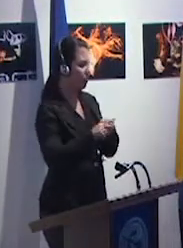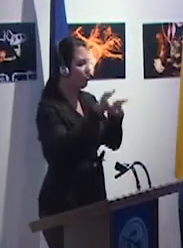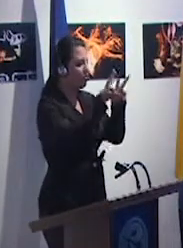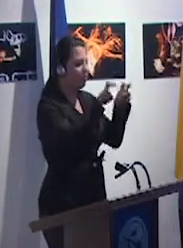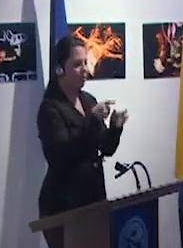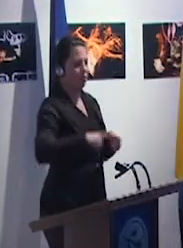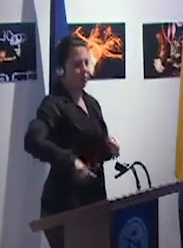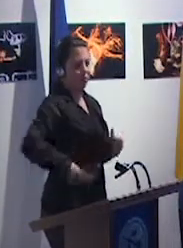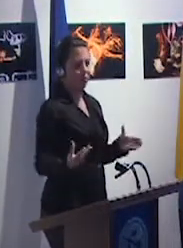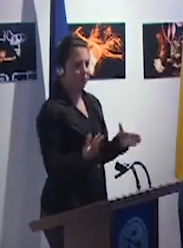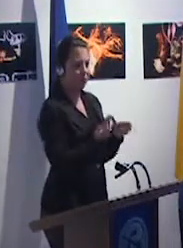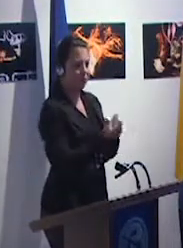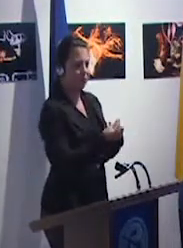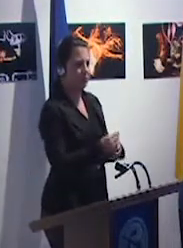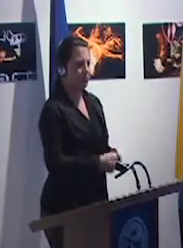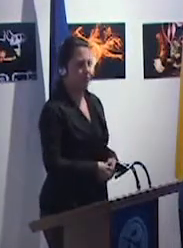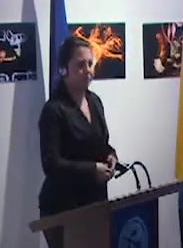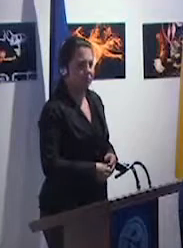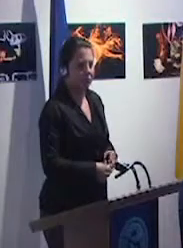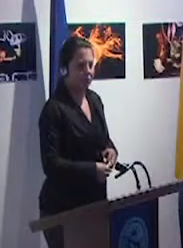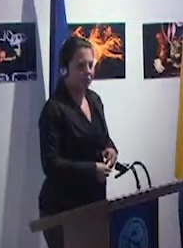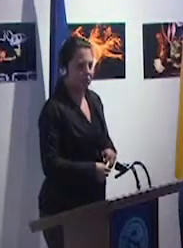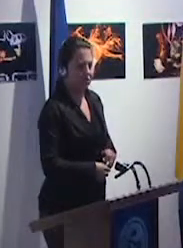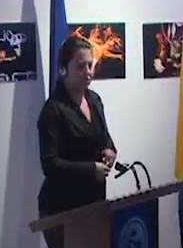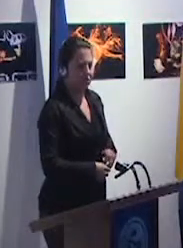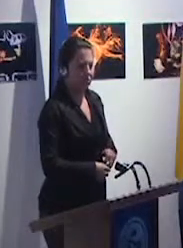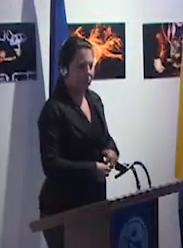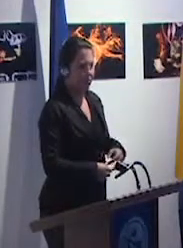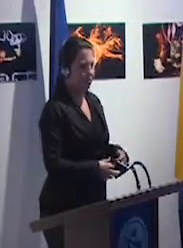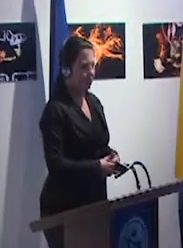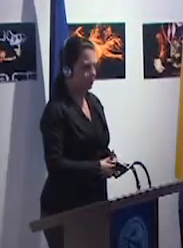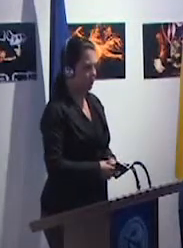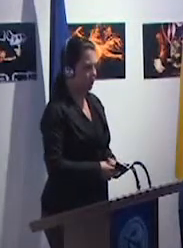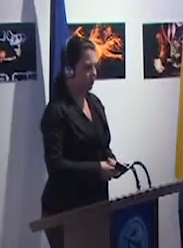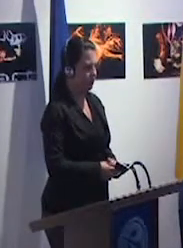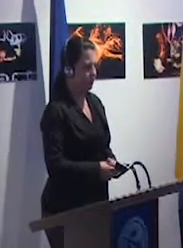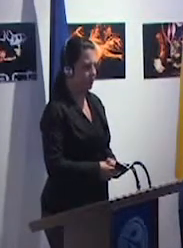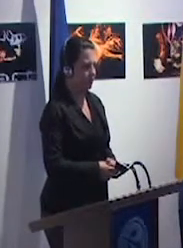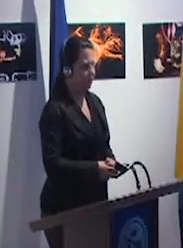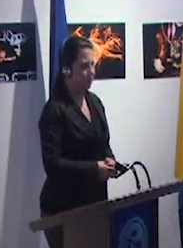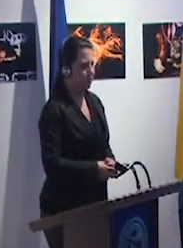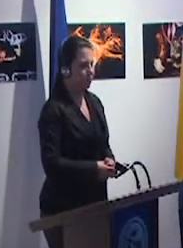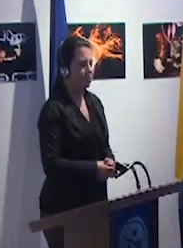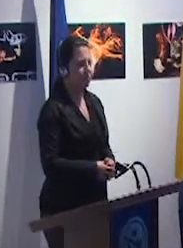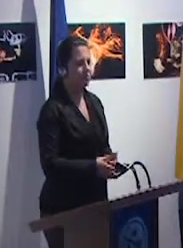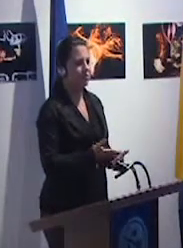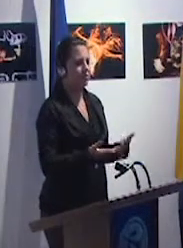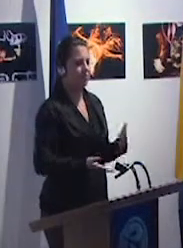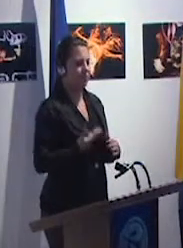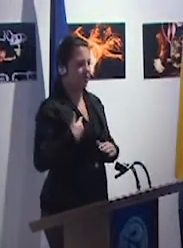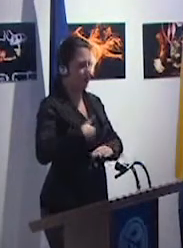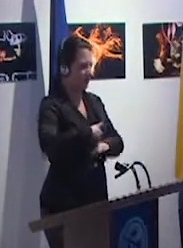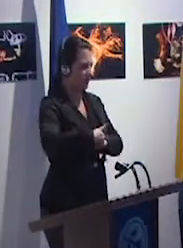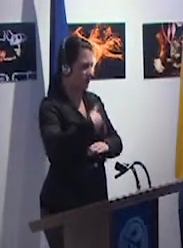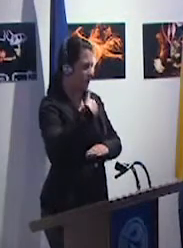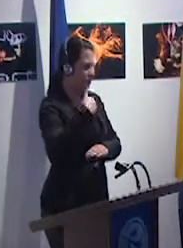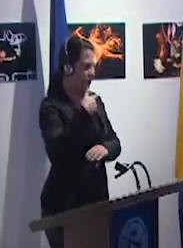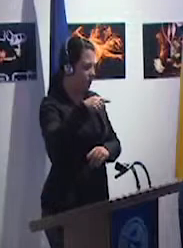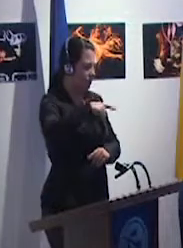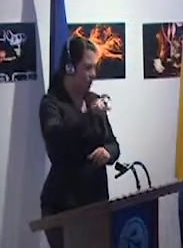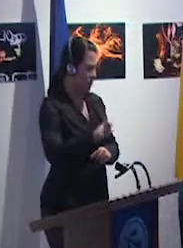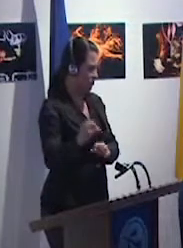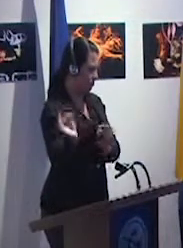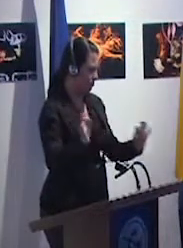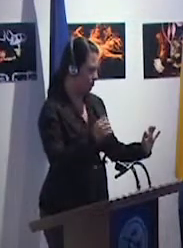Conformément à la demande des organisateurs, je vais faire une présentation qui sera relativement